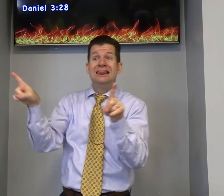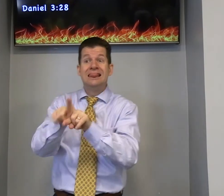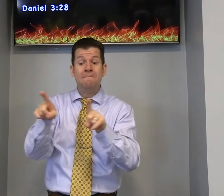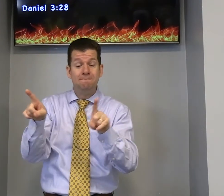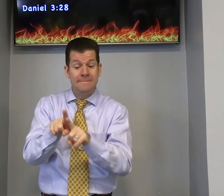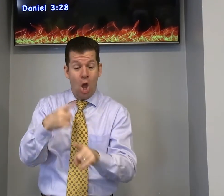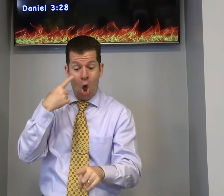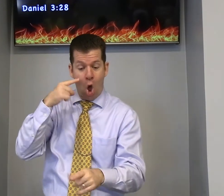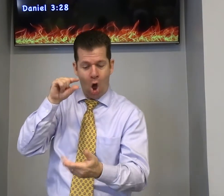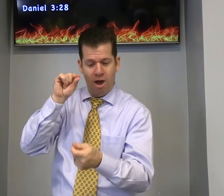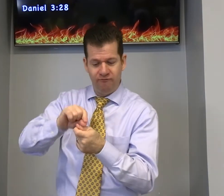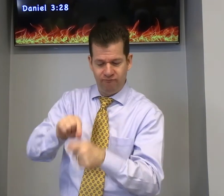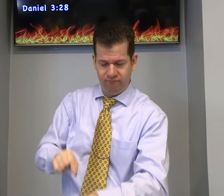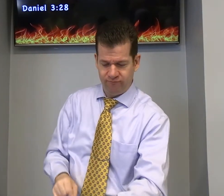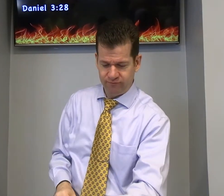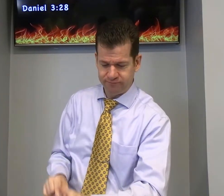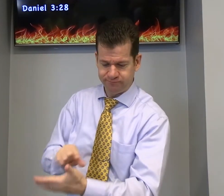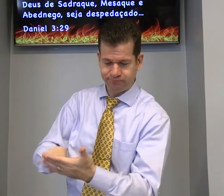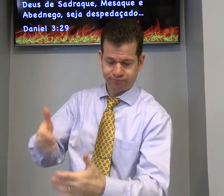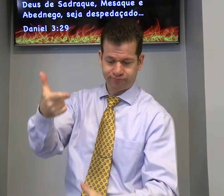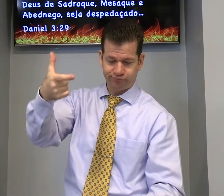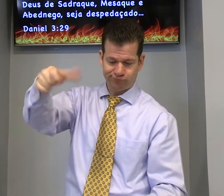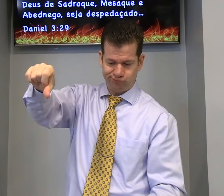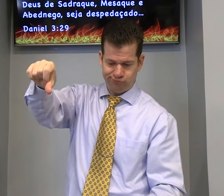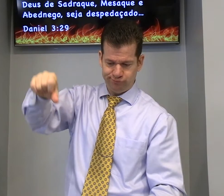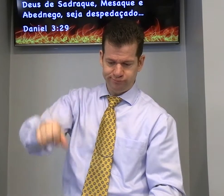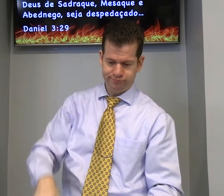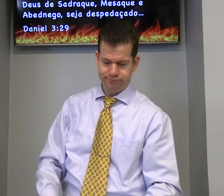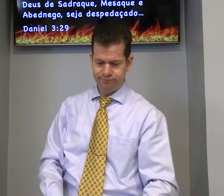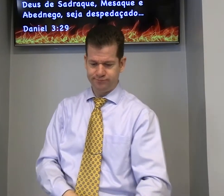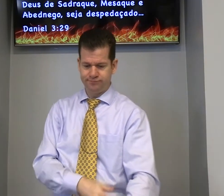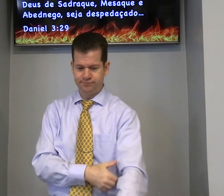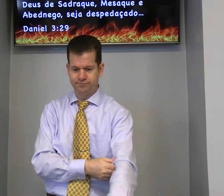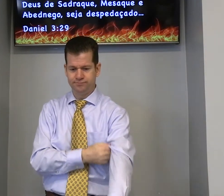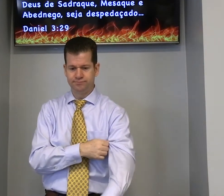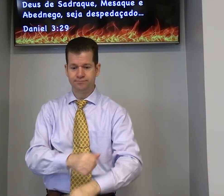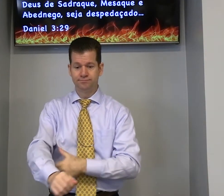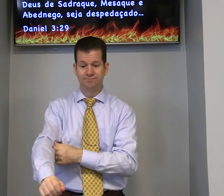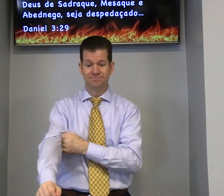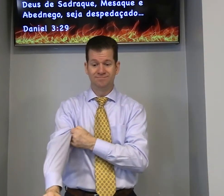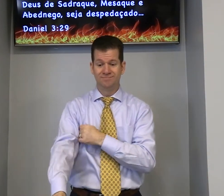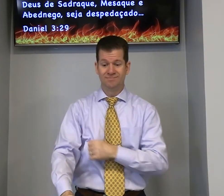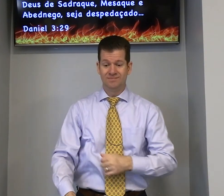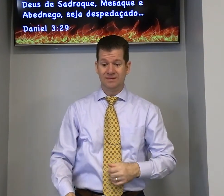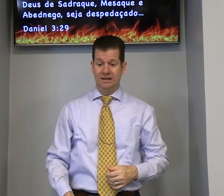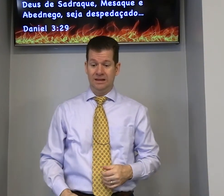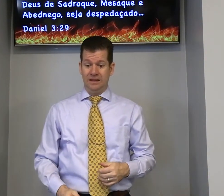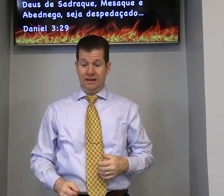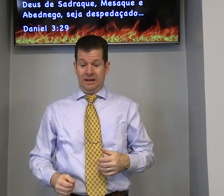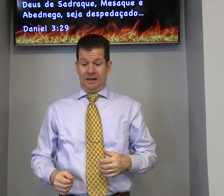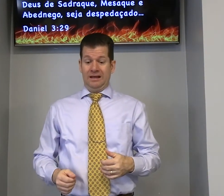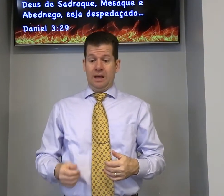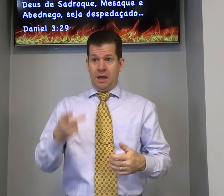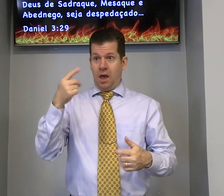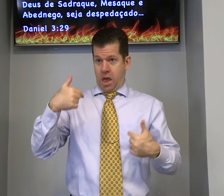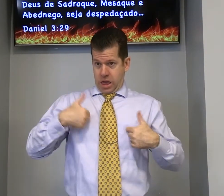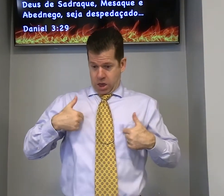o poder de Deus e olha o ele falou versículo 29 por